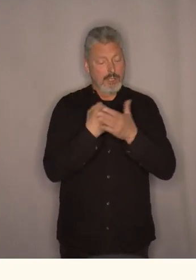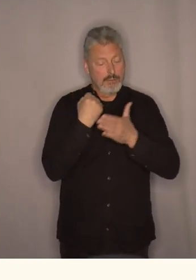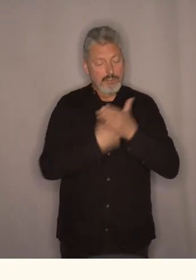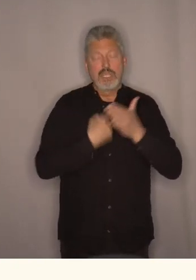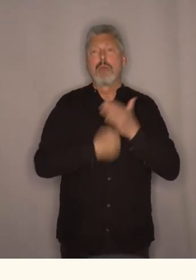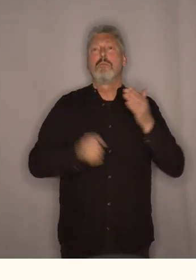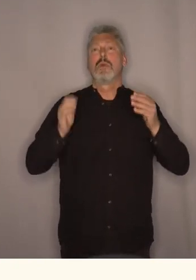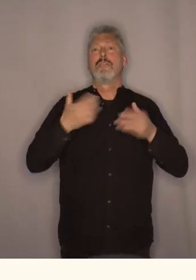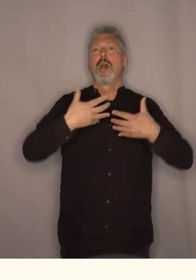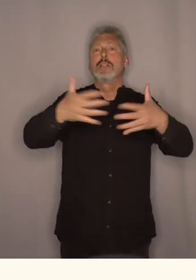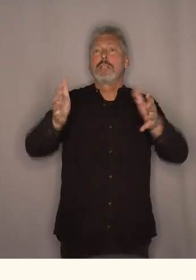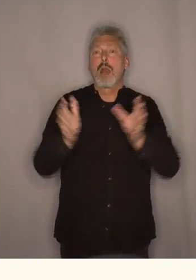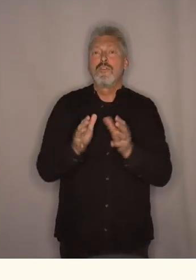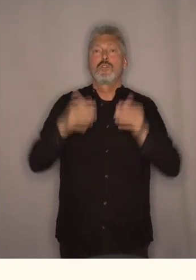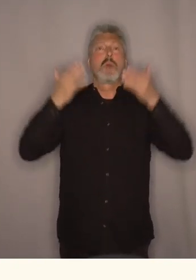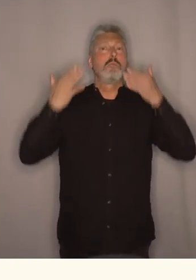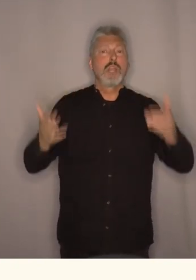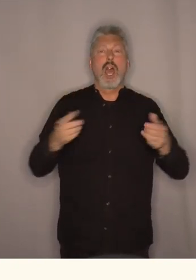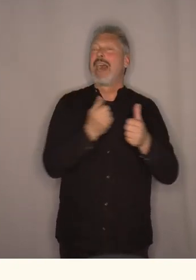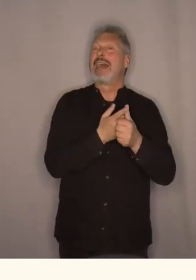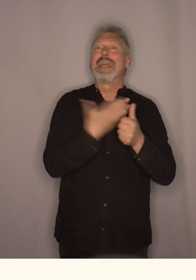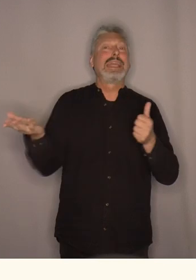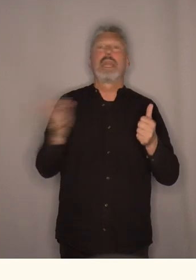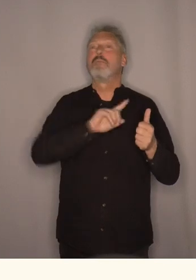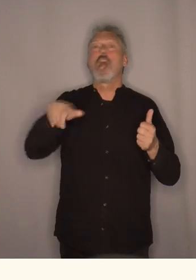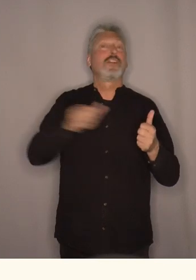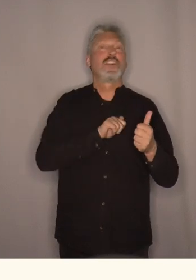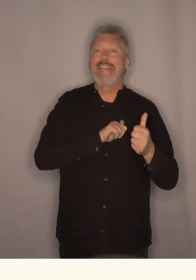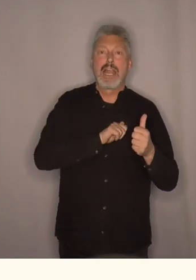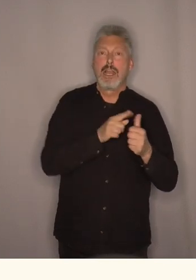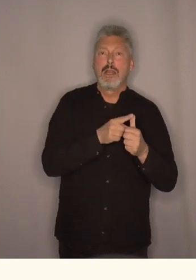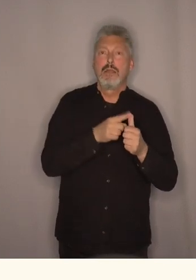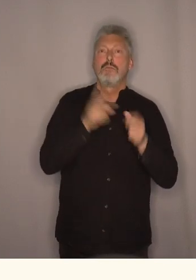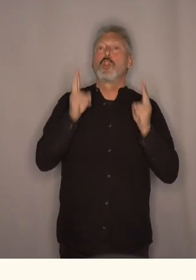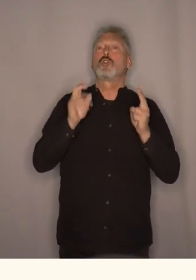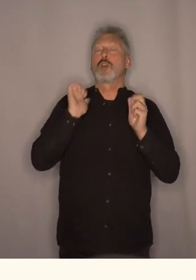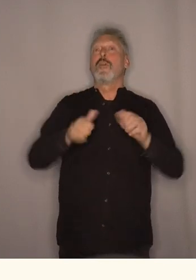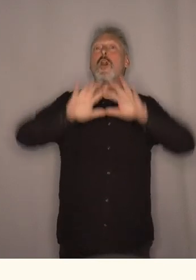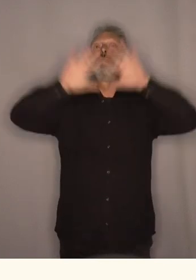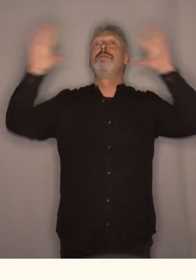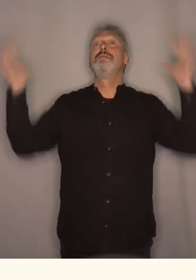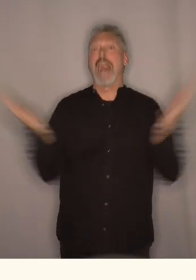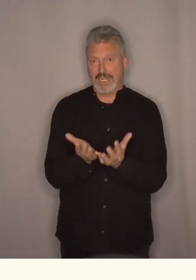samfunn som er bra. Ikke bare for oss selv, men også for verden.